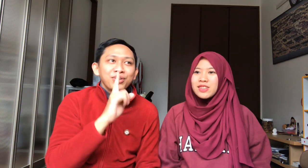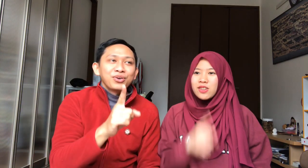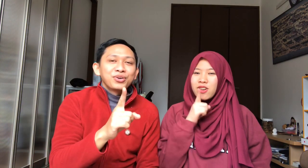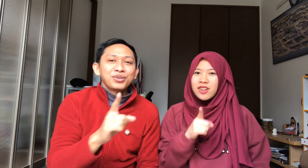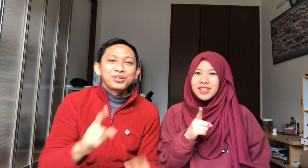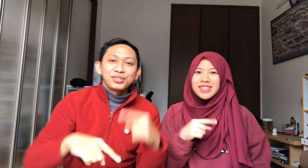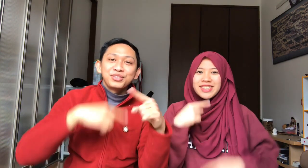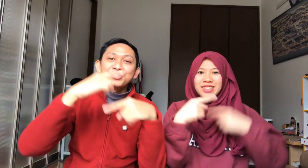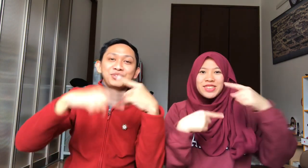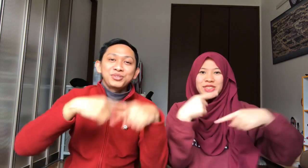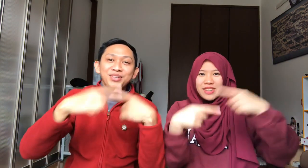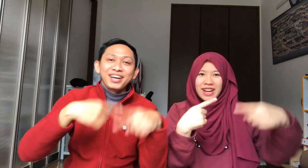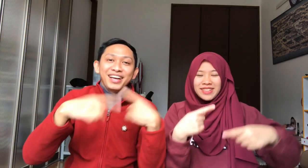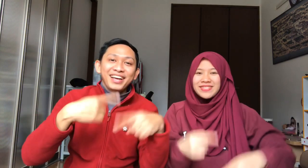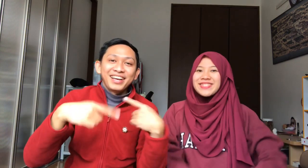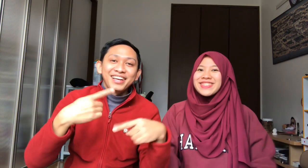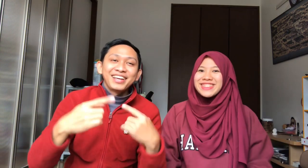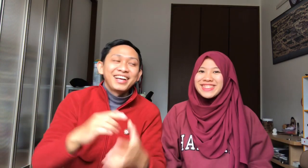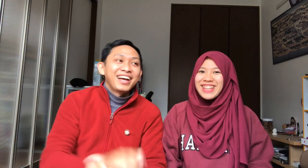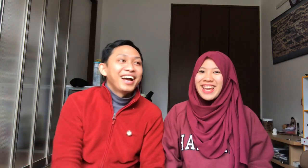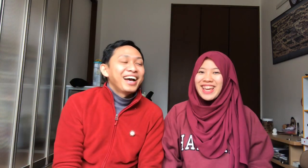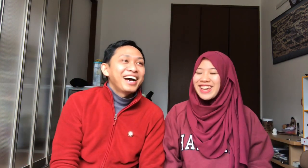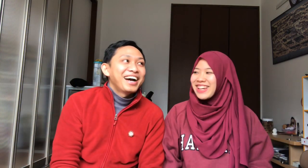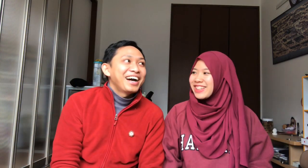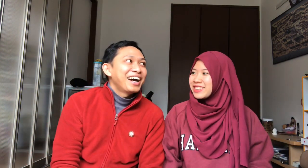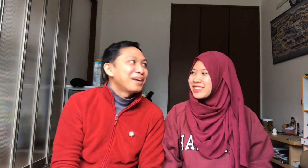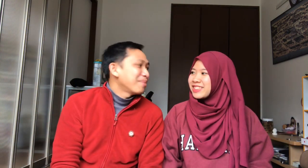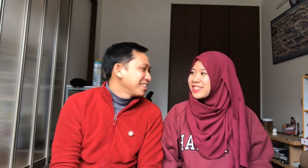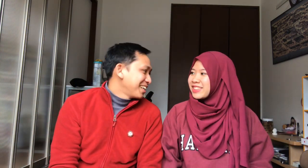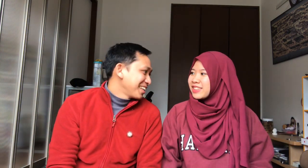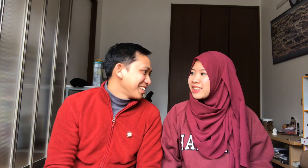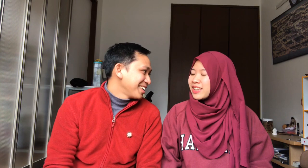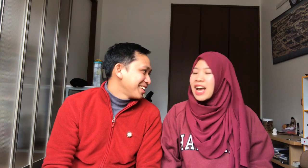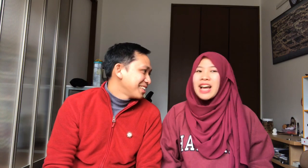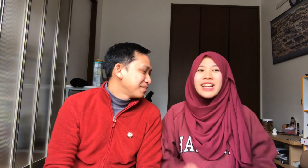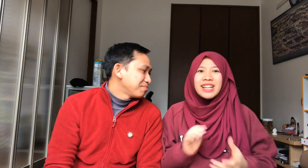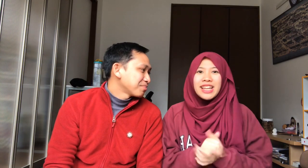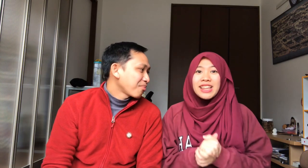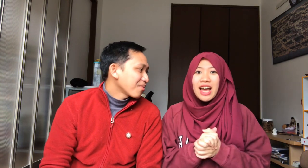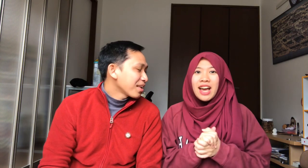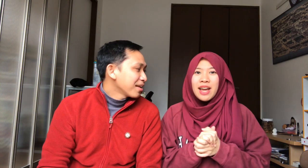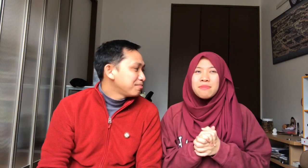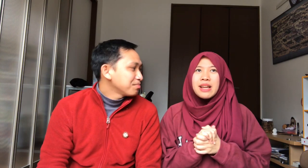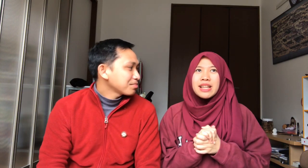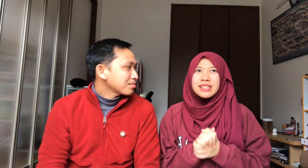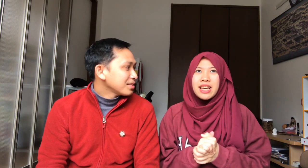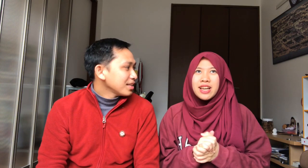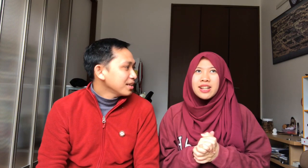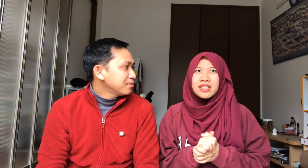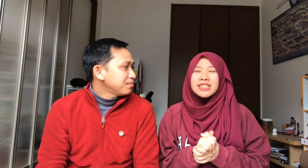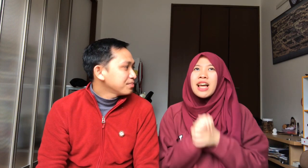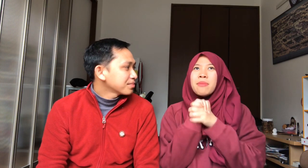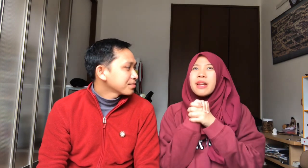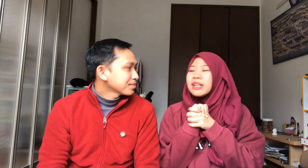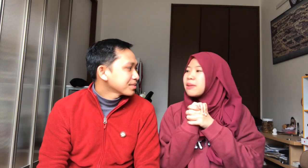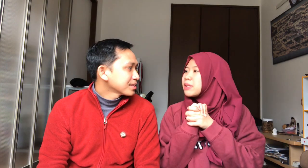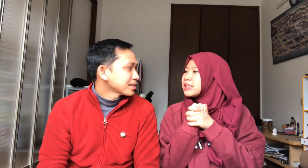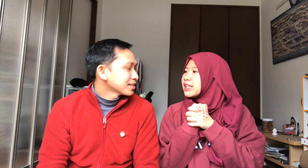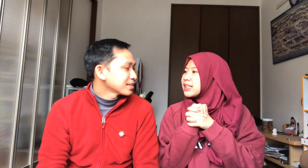Nihonggo Shua Apa ajar ini? Hari ini kita akan belajar Setelah kemarin kita belajar